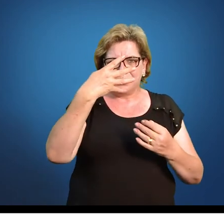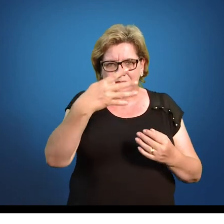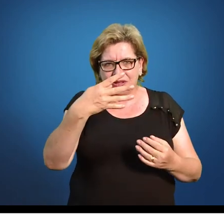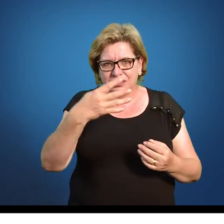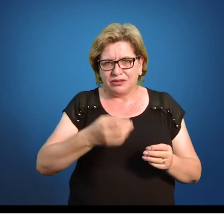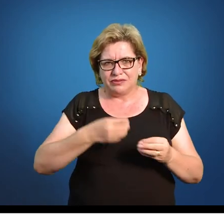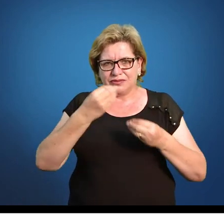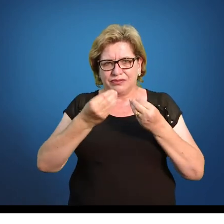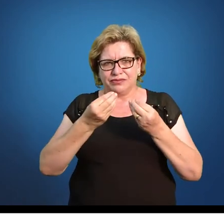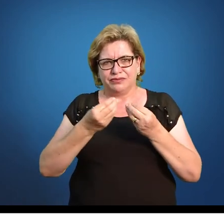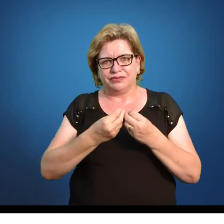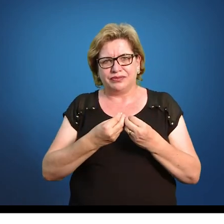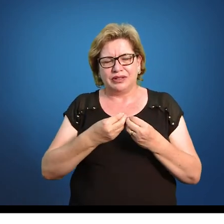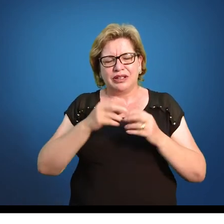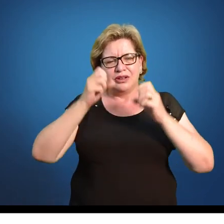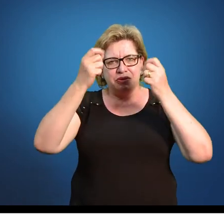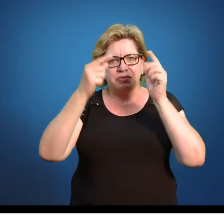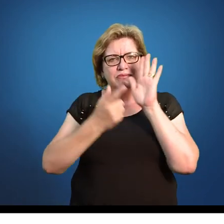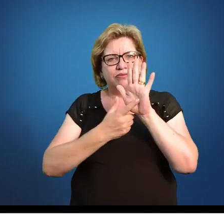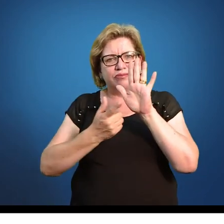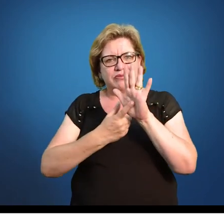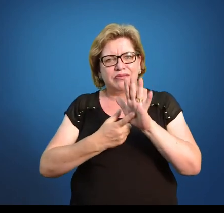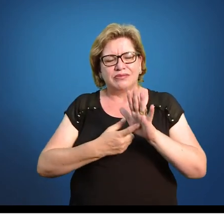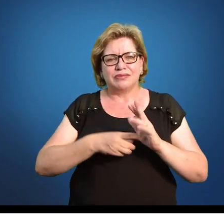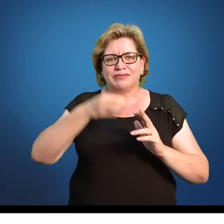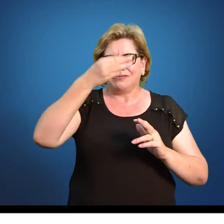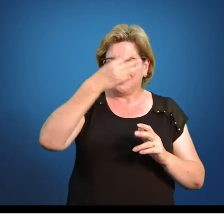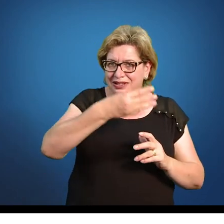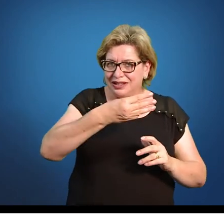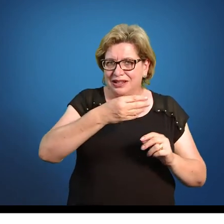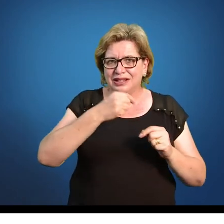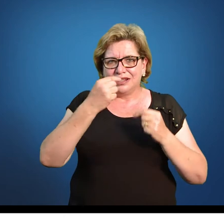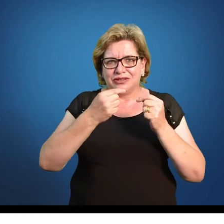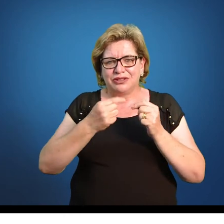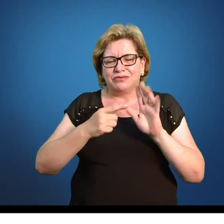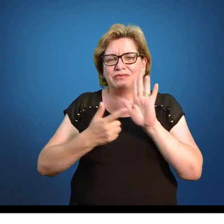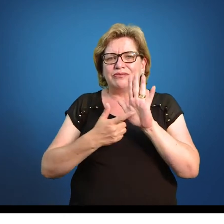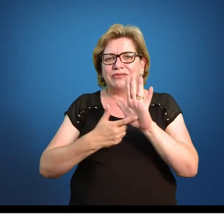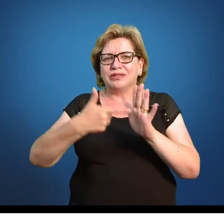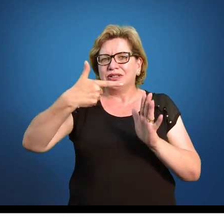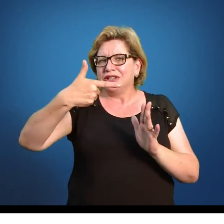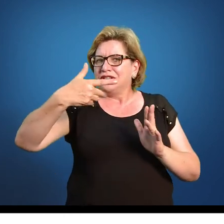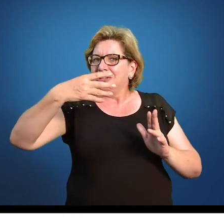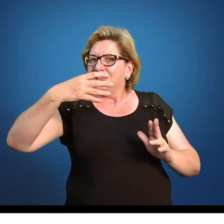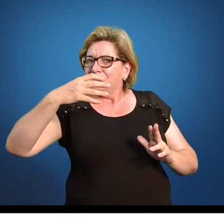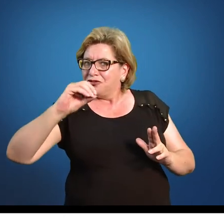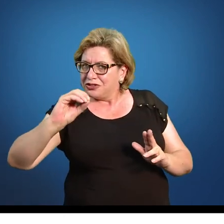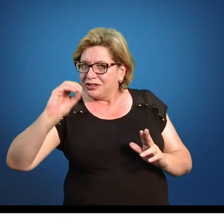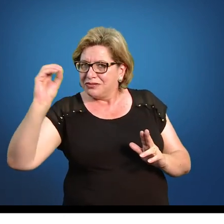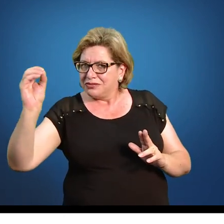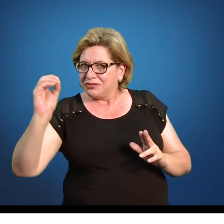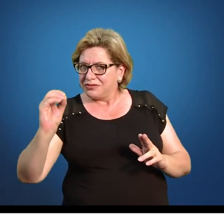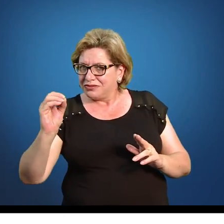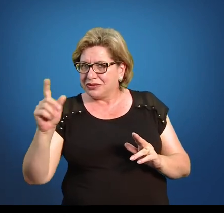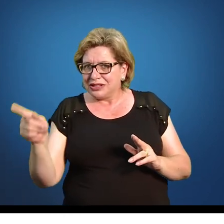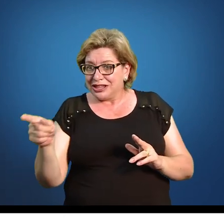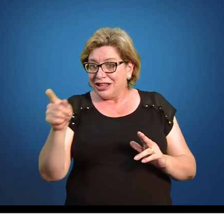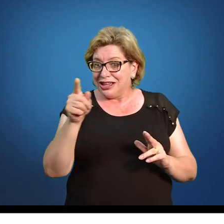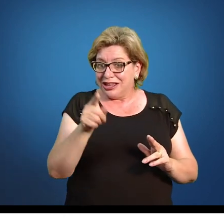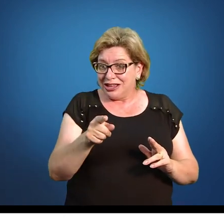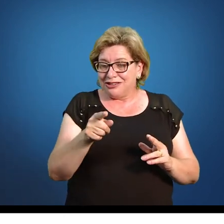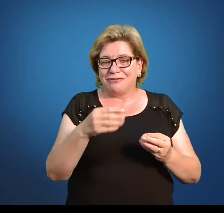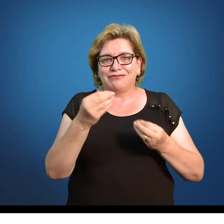eu falei especificamente de quem? Do 3. Quando eu falei do 20%, eu falei especificamente do 3.